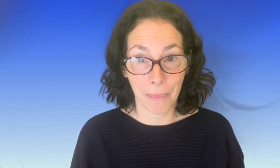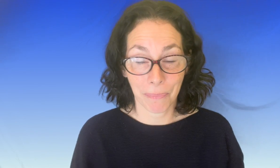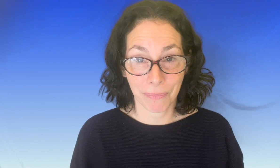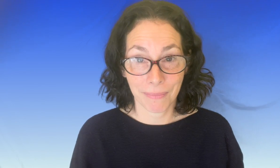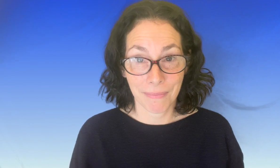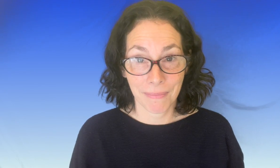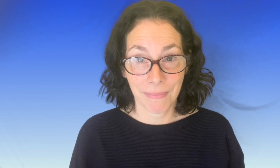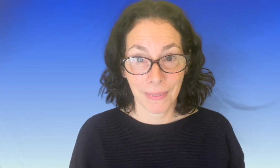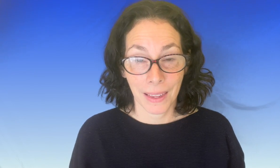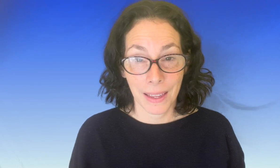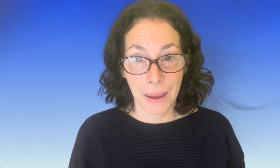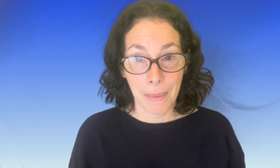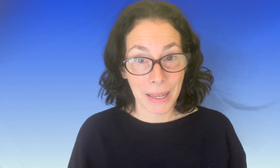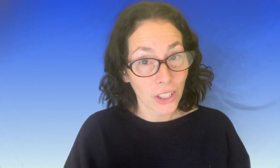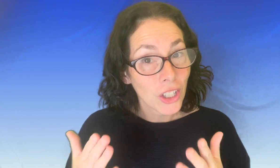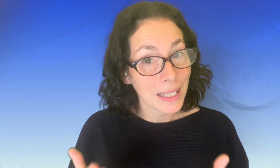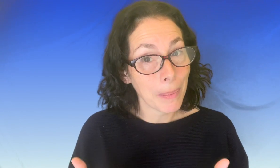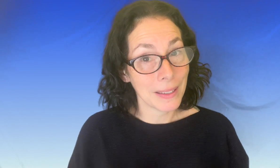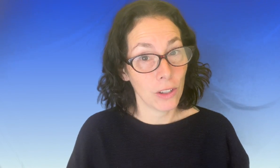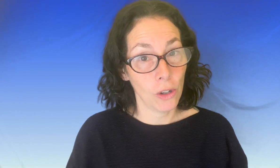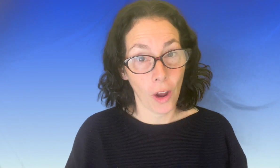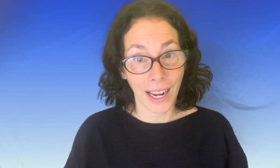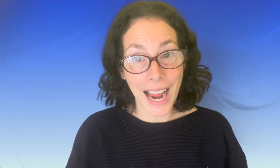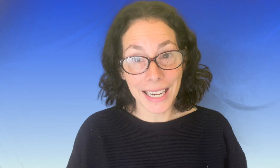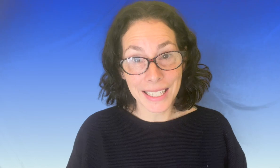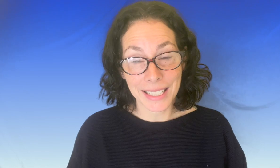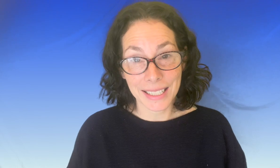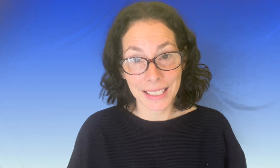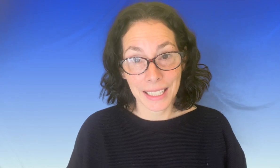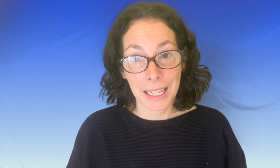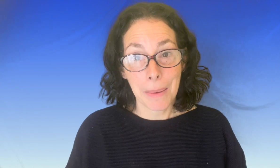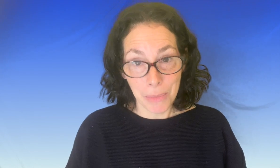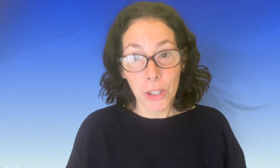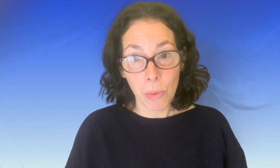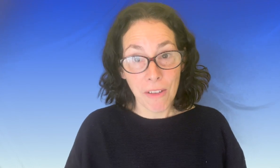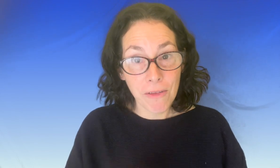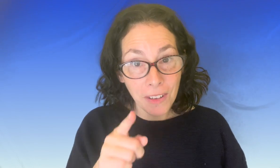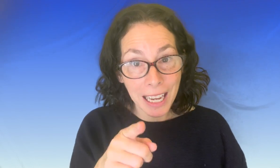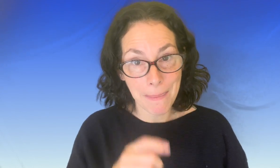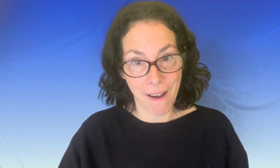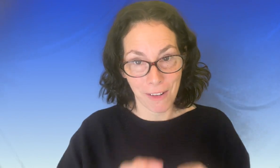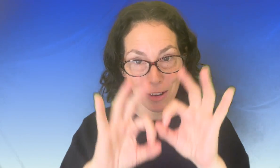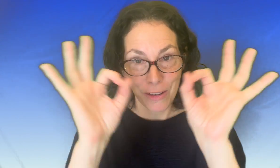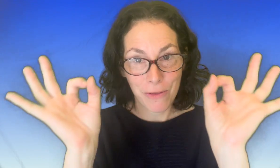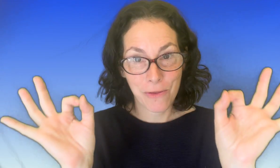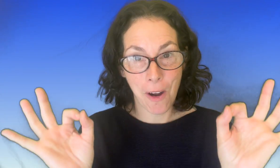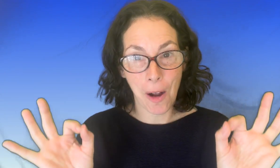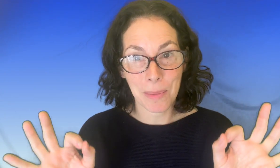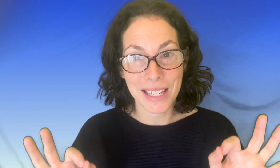parce que je sais pas si tu le réalise mais tu es vraiment formidable